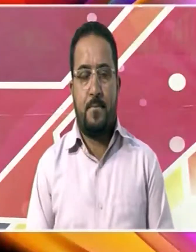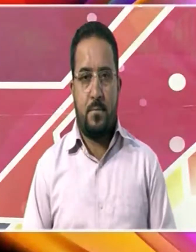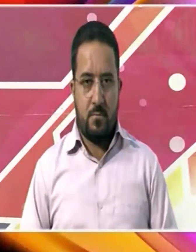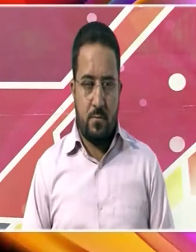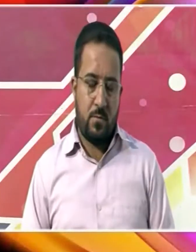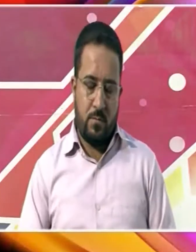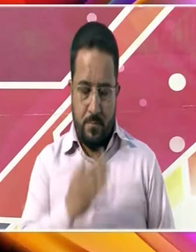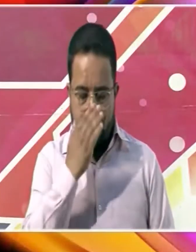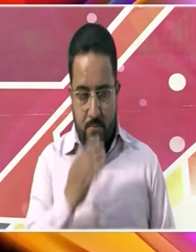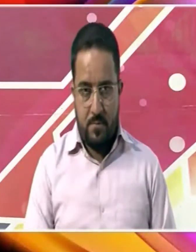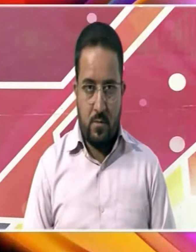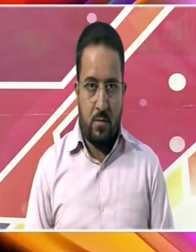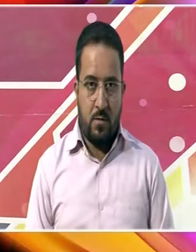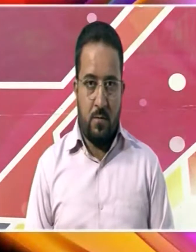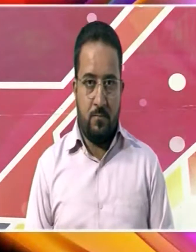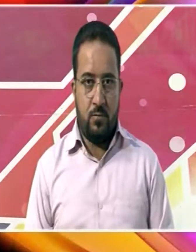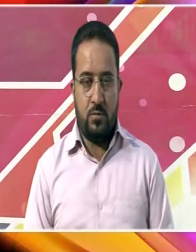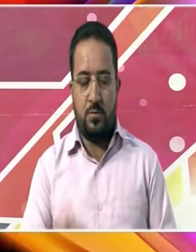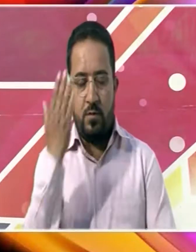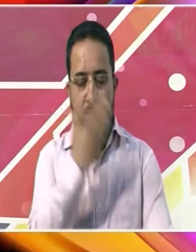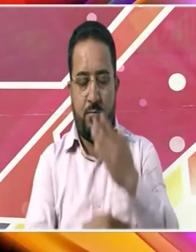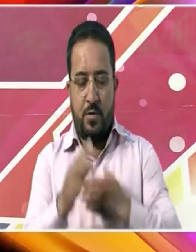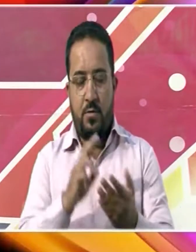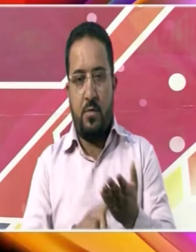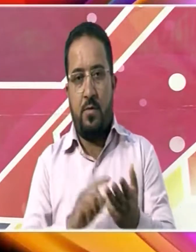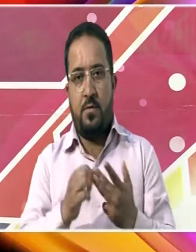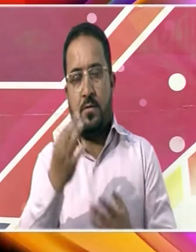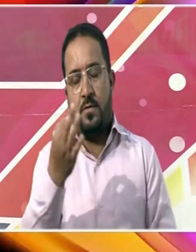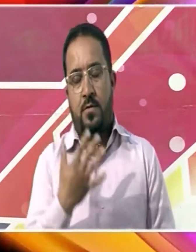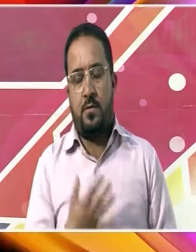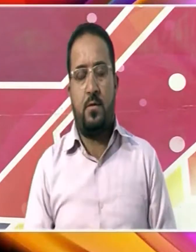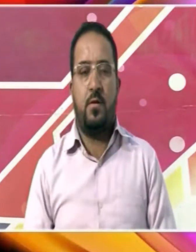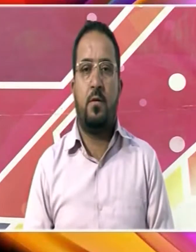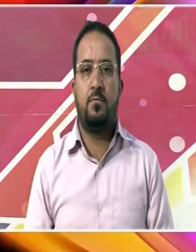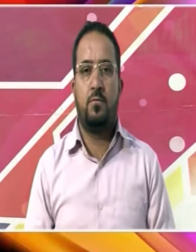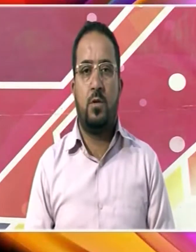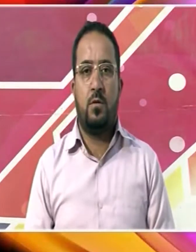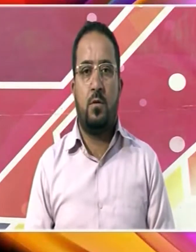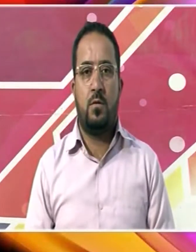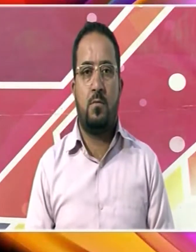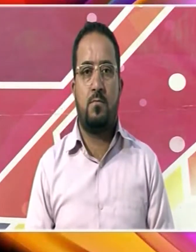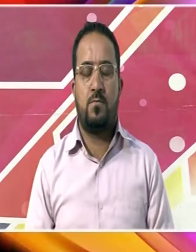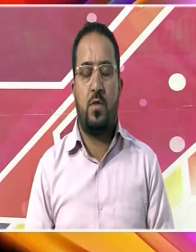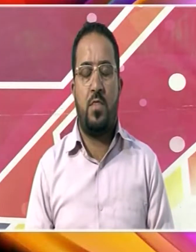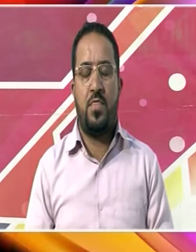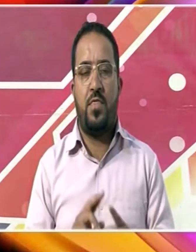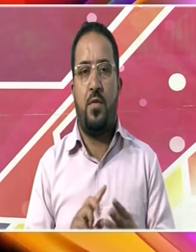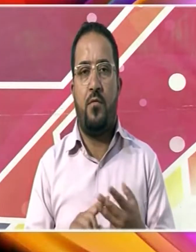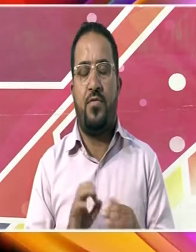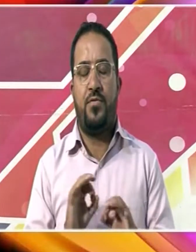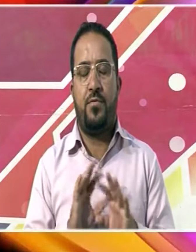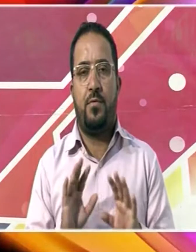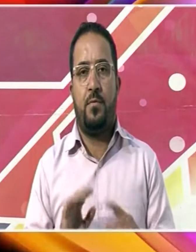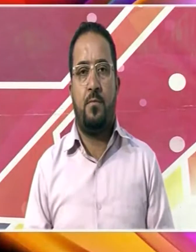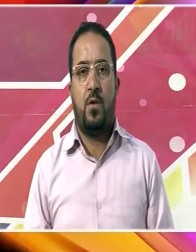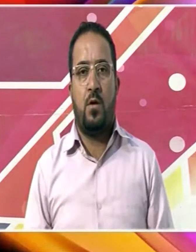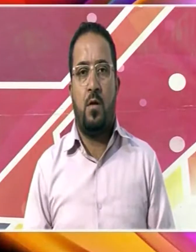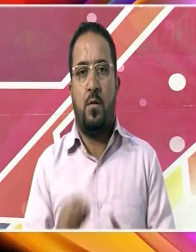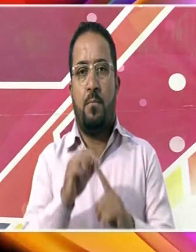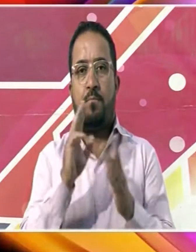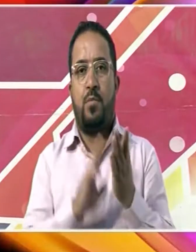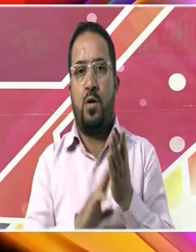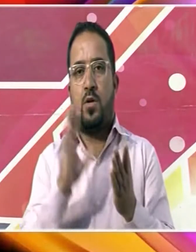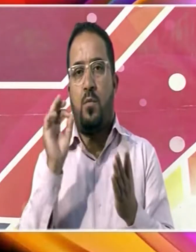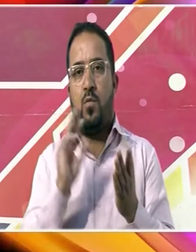ناظرین حتاب پیش قوت سمات سے محروم افراد کے لیے آج کا خصوصی خبرنامہ وزیر عظم